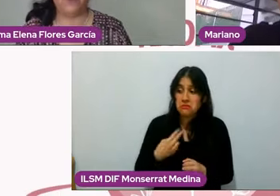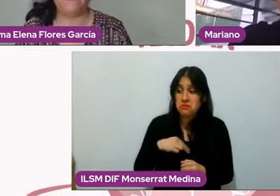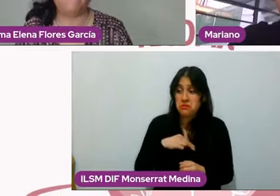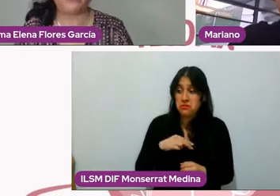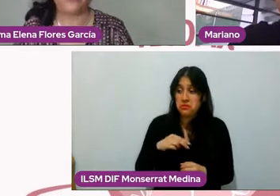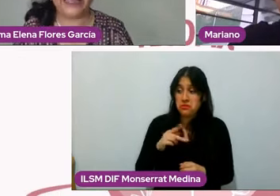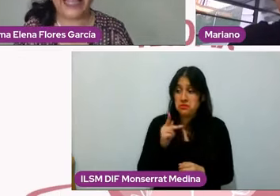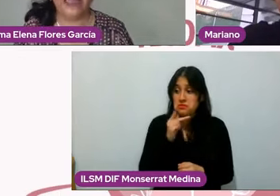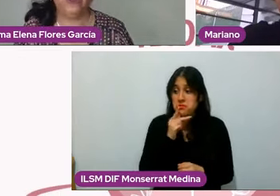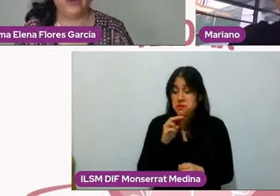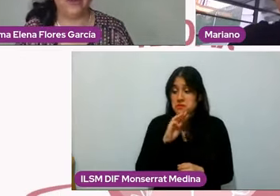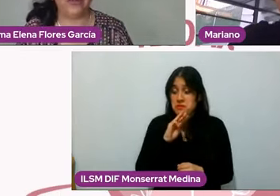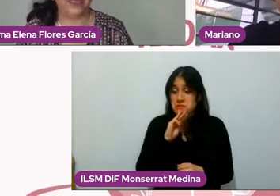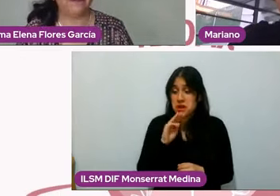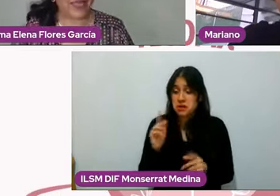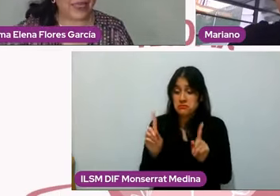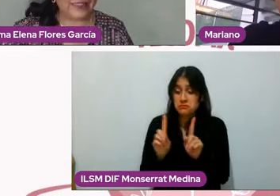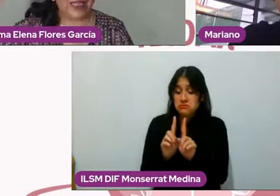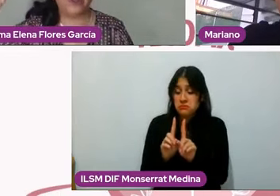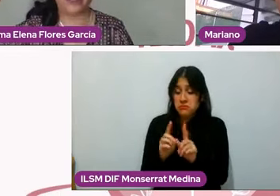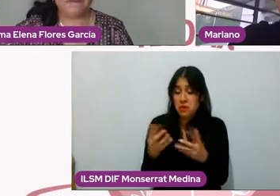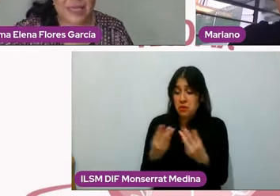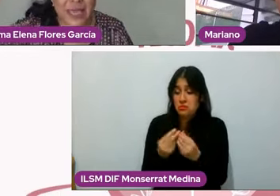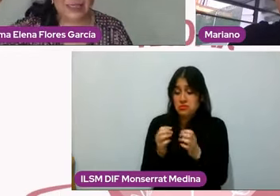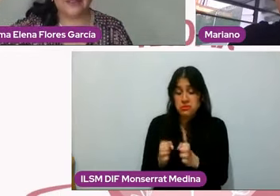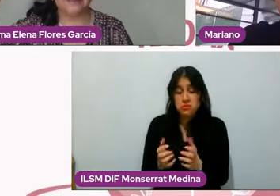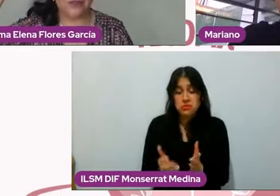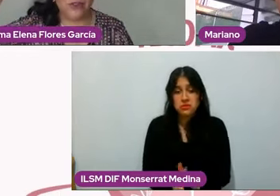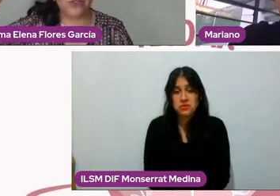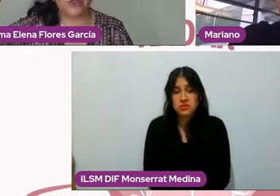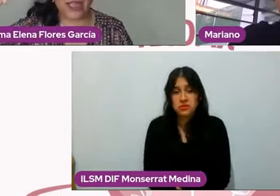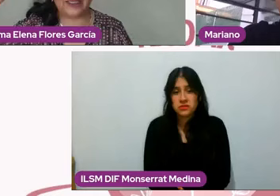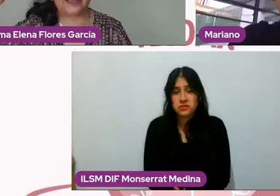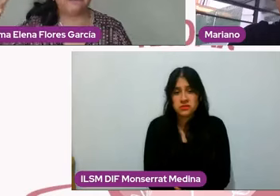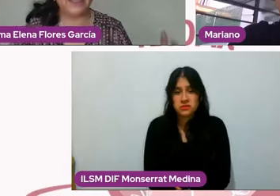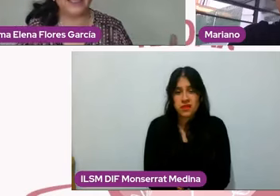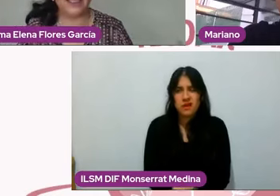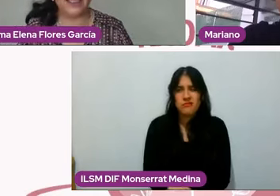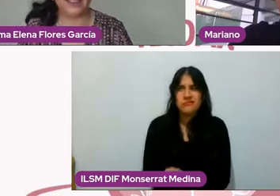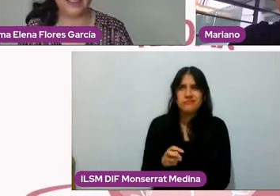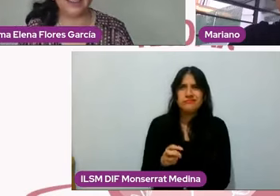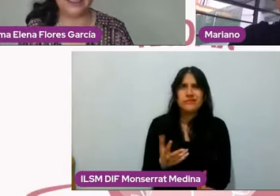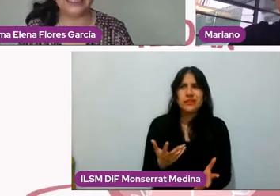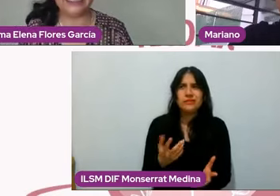durísimo, pero ¿qué tanto es algo también, ¿no? Social que